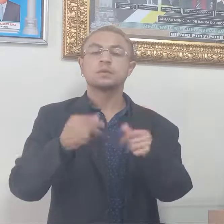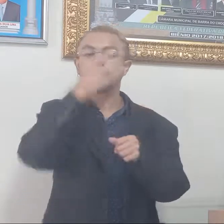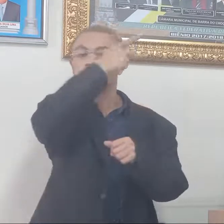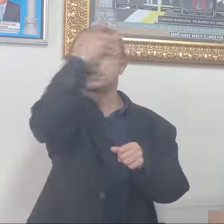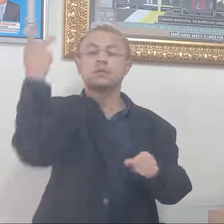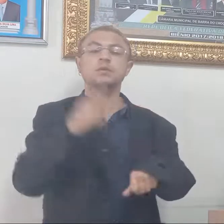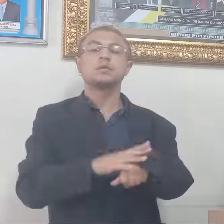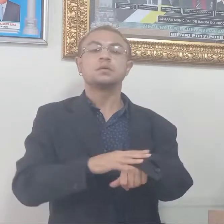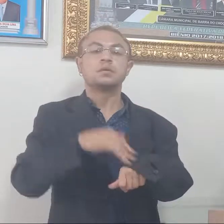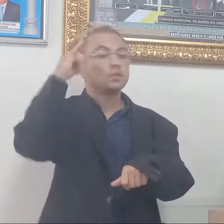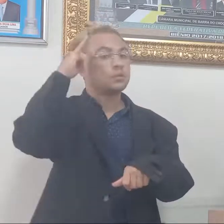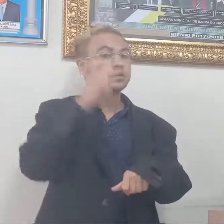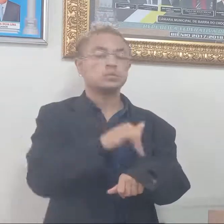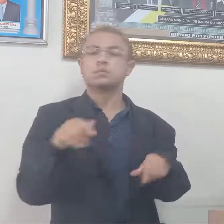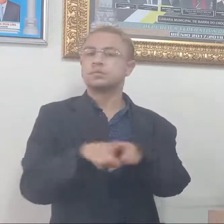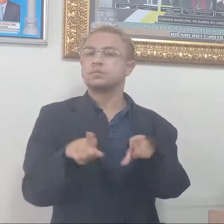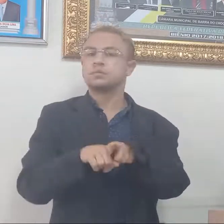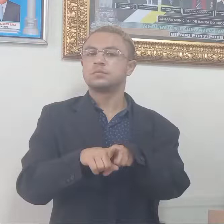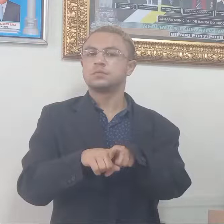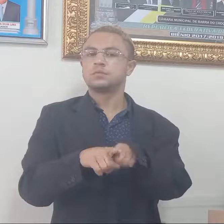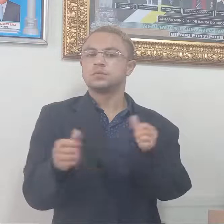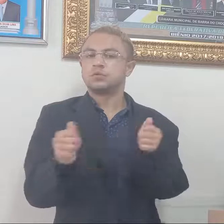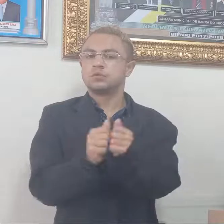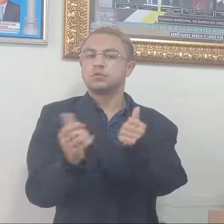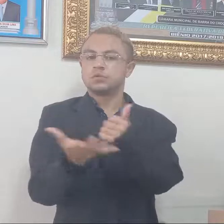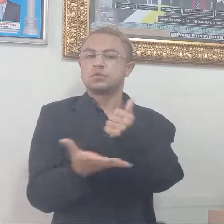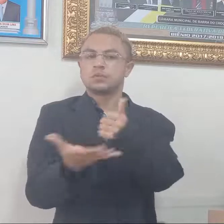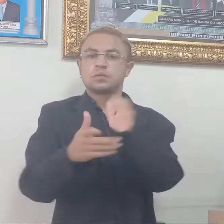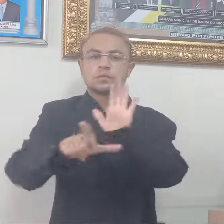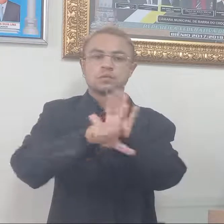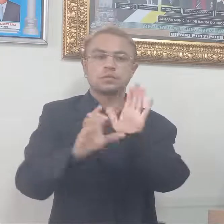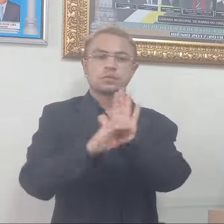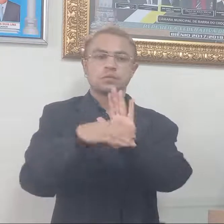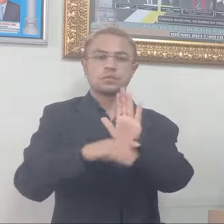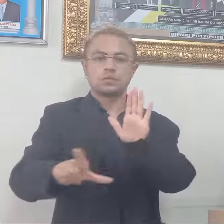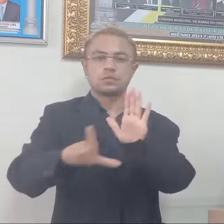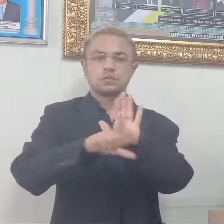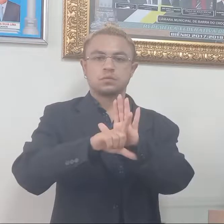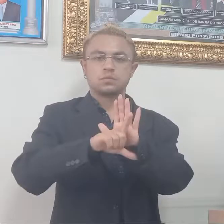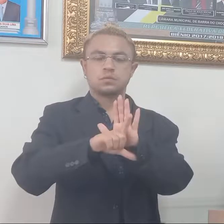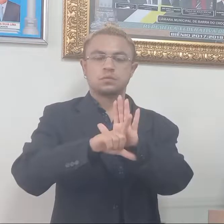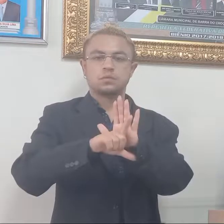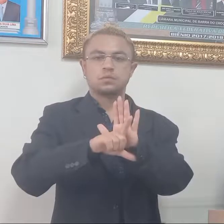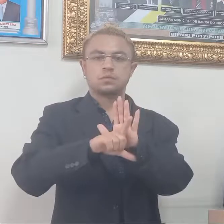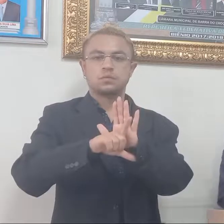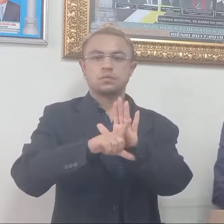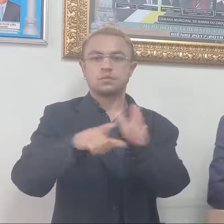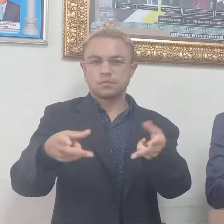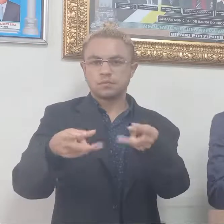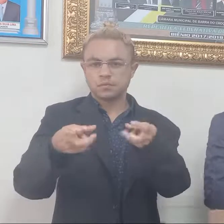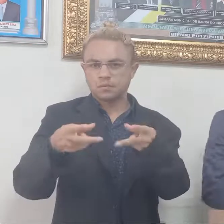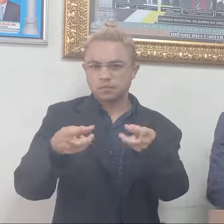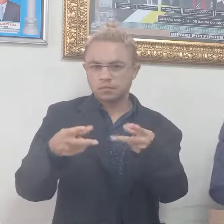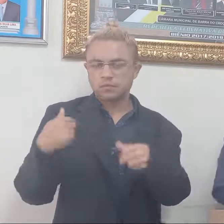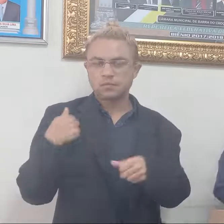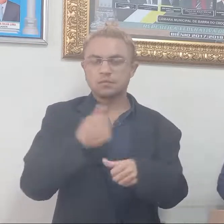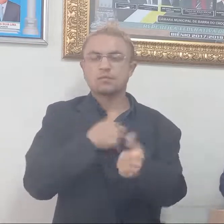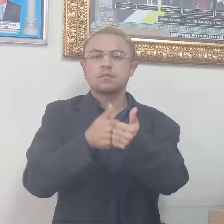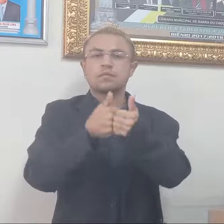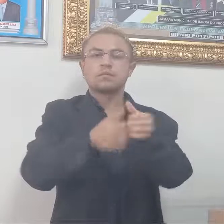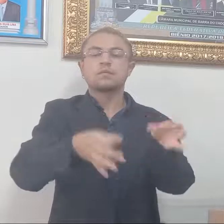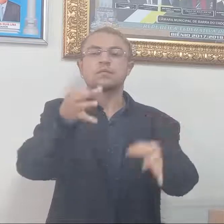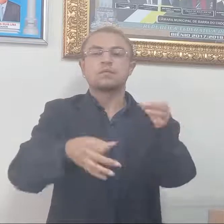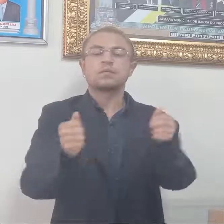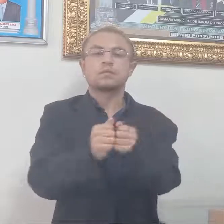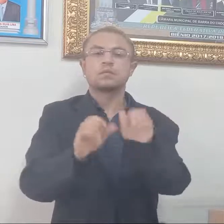claro, dentro dos princípios legais, constitucionais da lei, após analisarmos com o nosso assessor jurídico, com